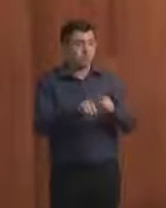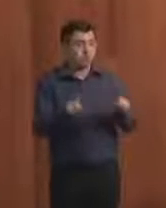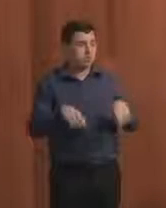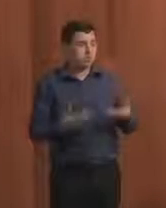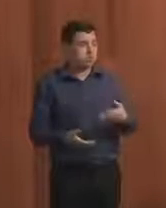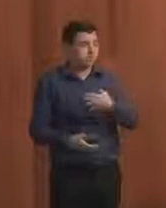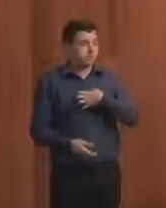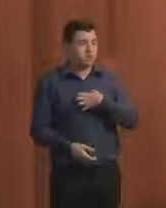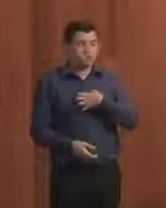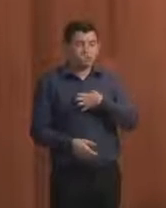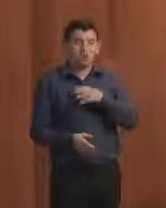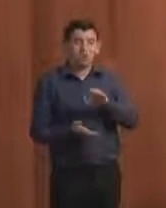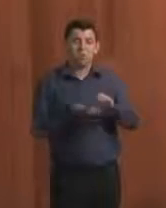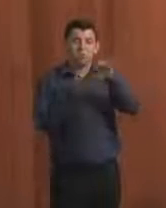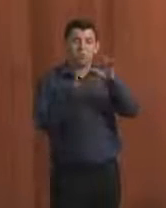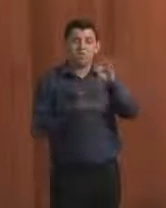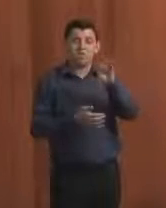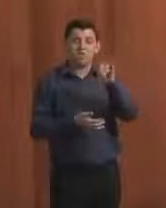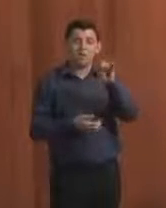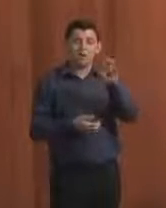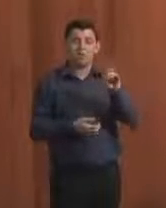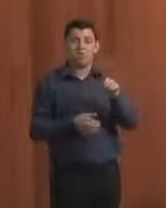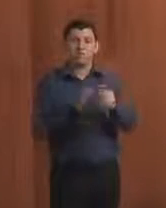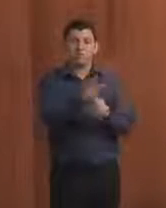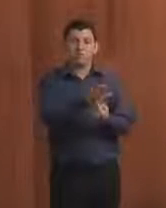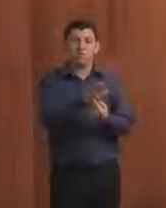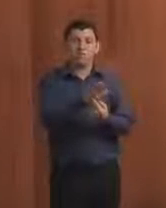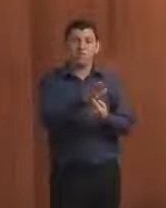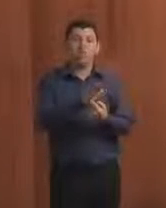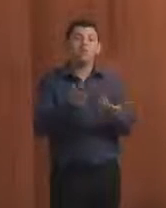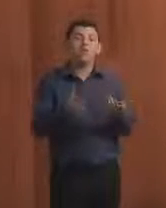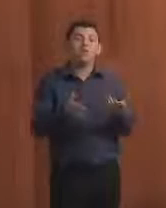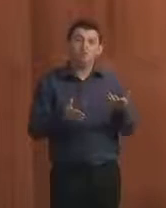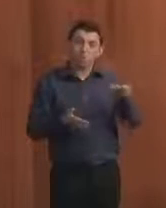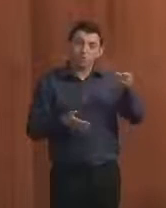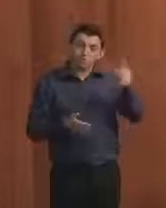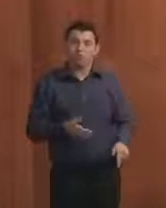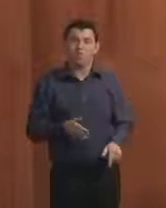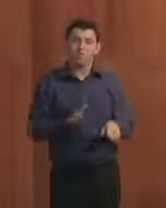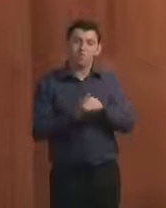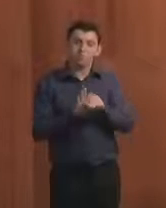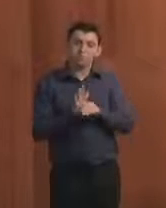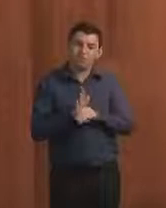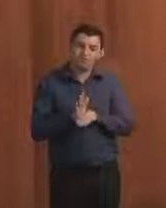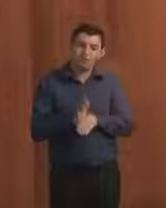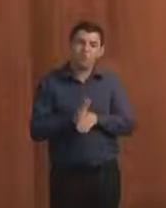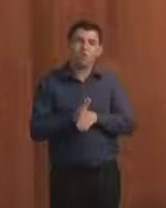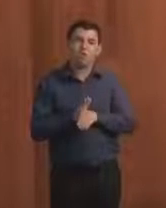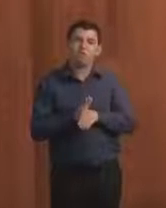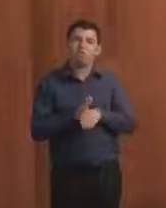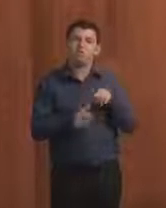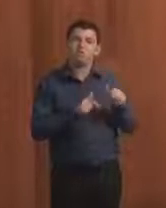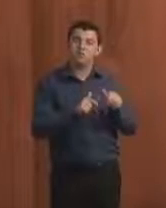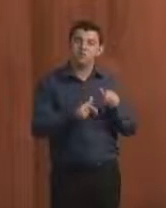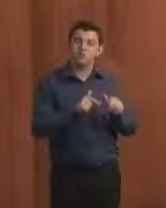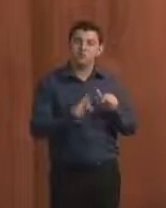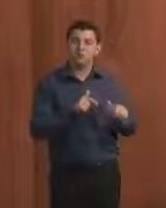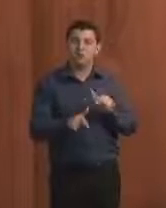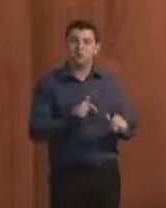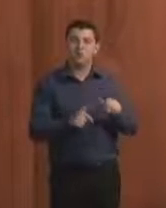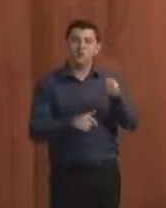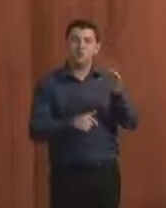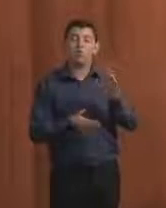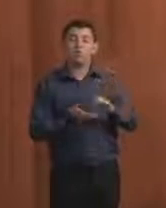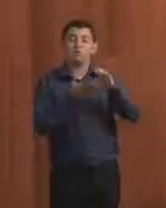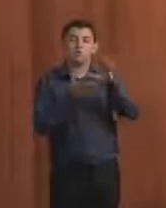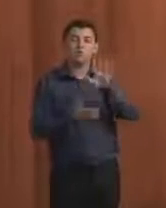Fábio destacou o novo manual de transparência do CNMP, que teria o cumprimento de 250 itens. Então, acho que a gente tem aí um